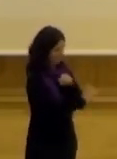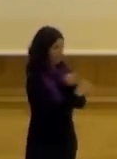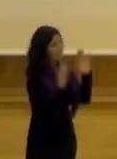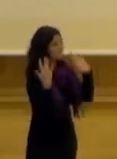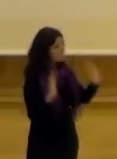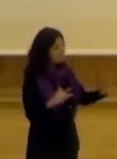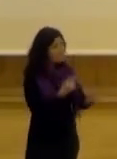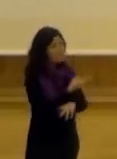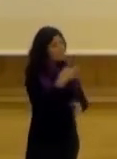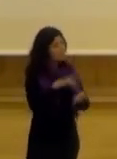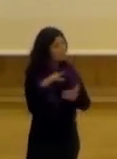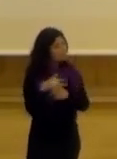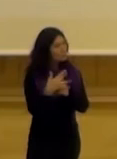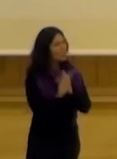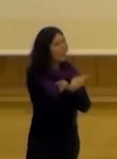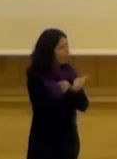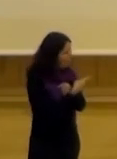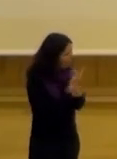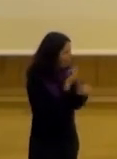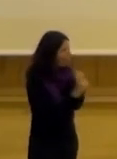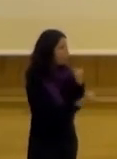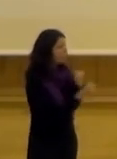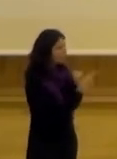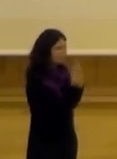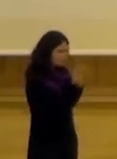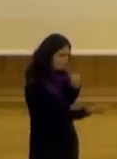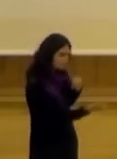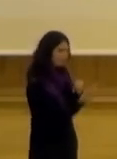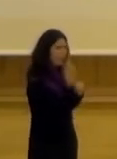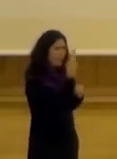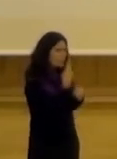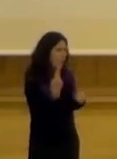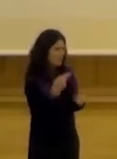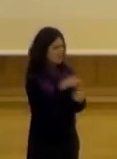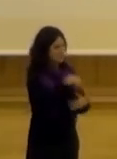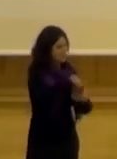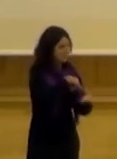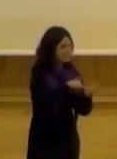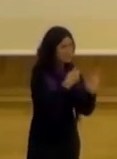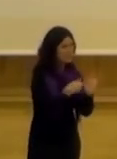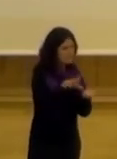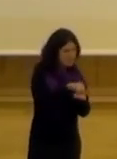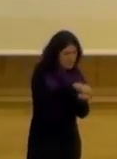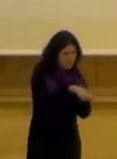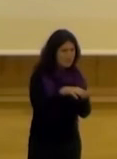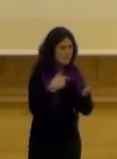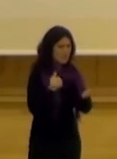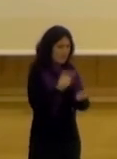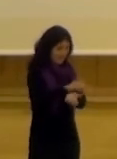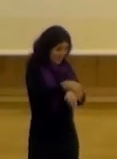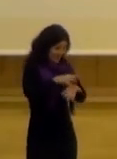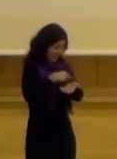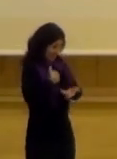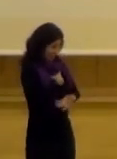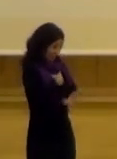pero sin embargo en algunos casos llega a comprometerse con este proyecto y busca cómo moverlo dentro del ayuntamiento y está haciendo un esfuerzo por